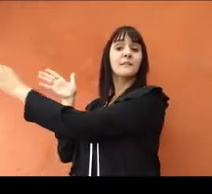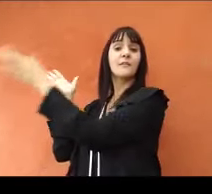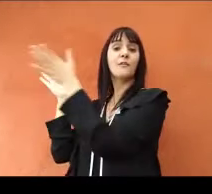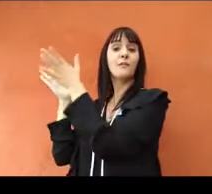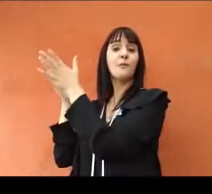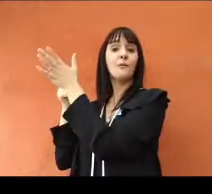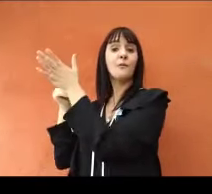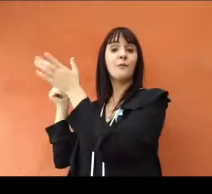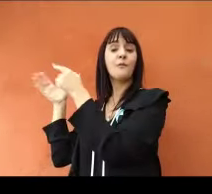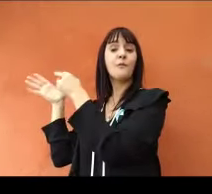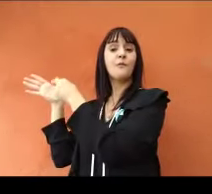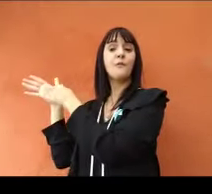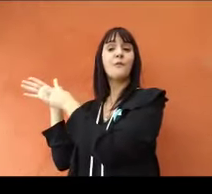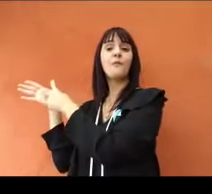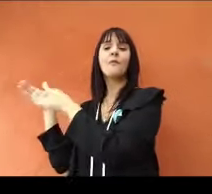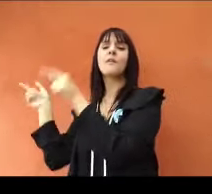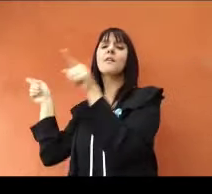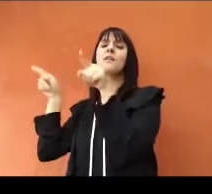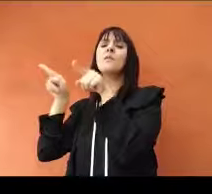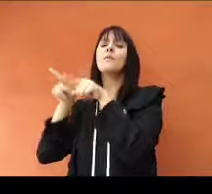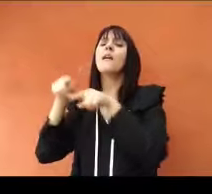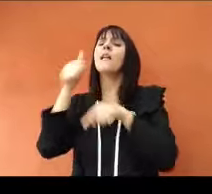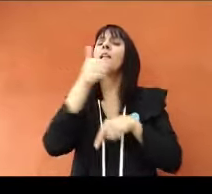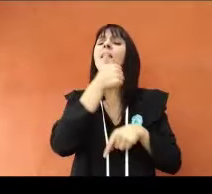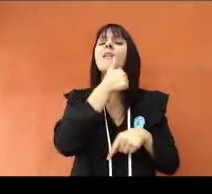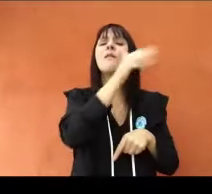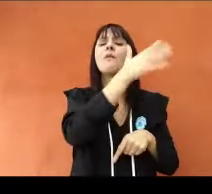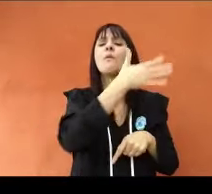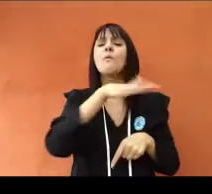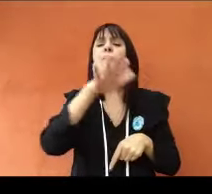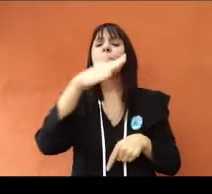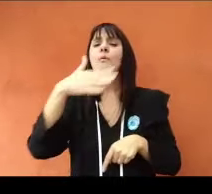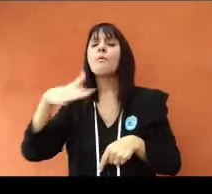Blanco como la espuma del mar